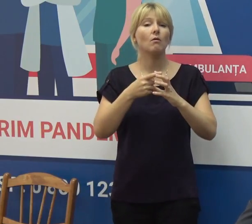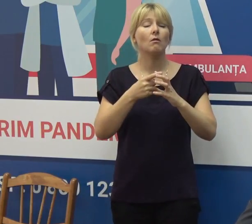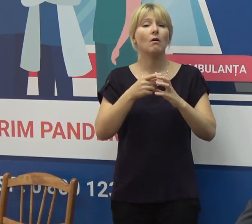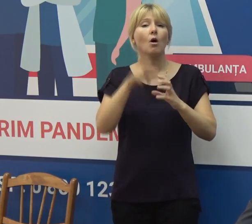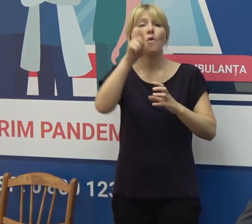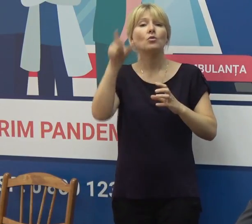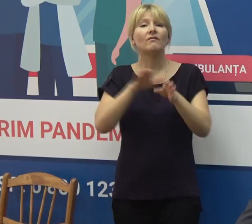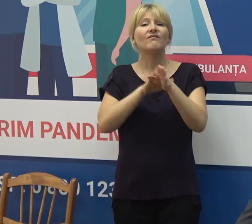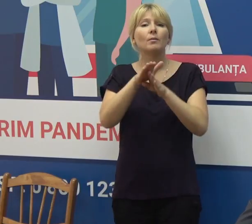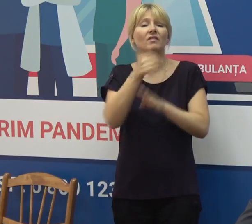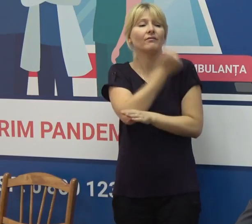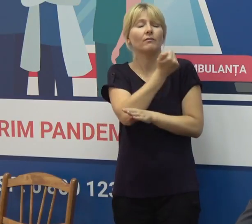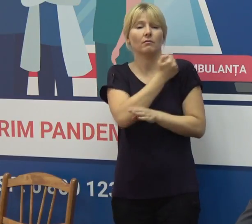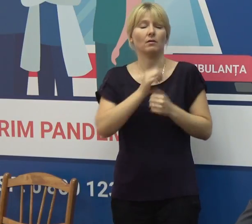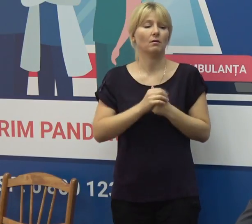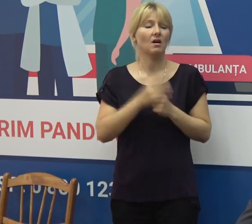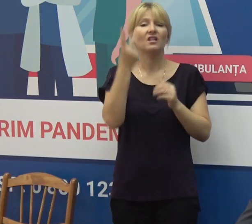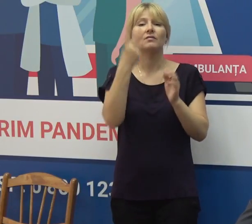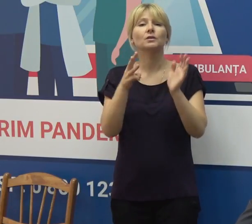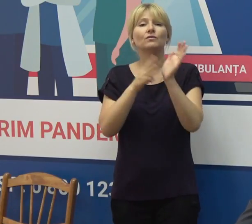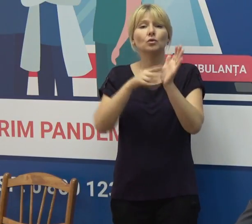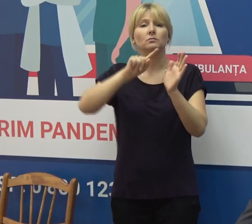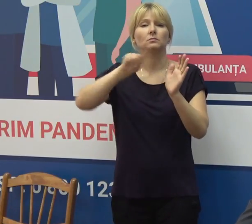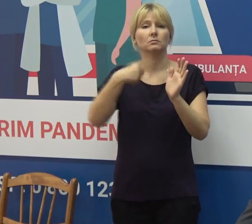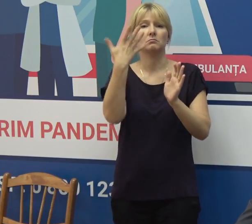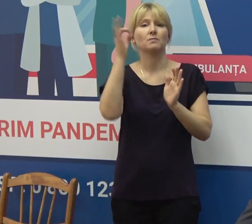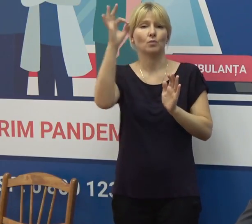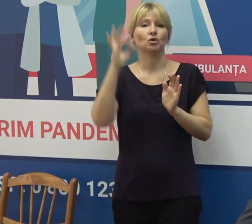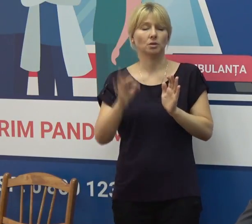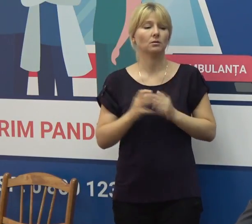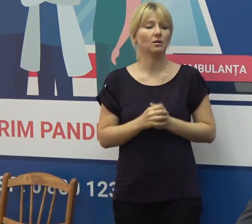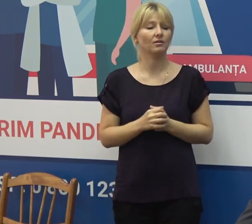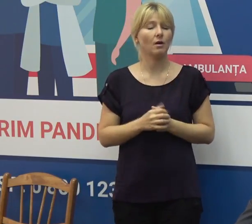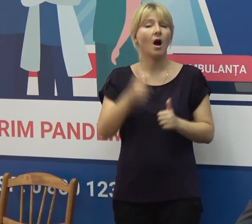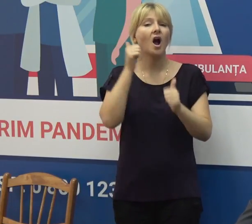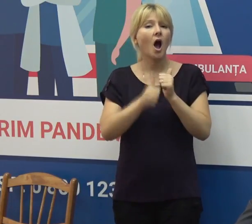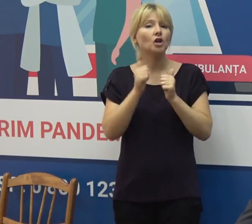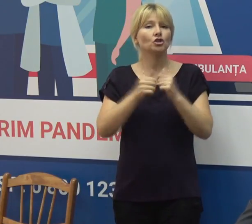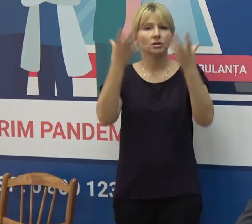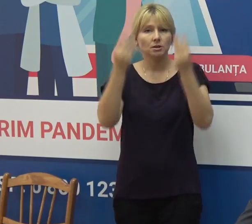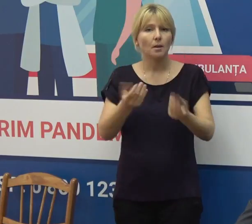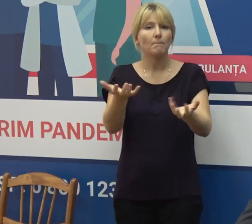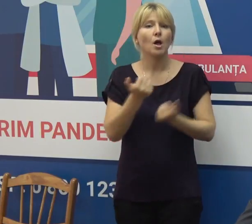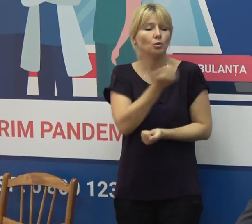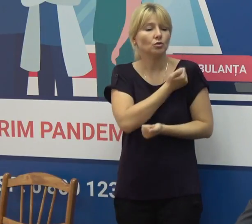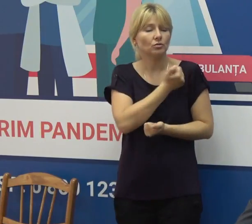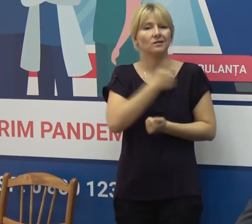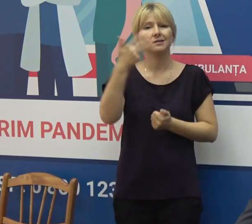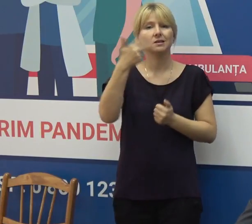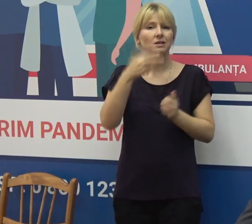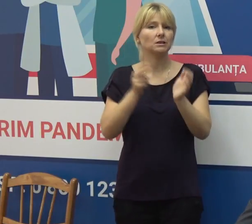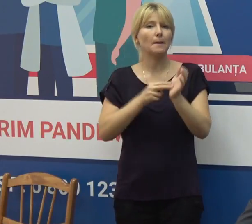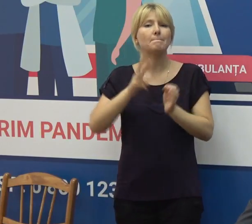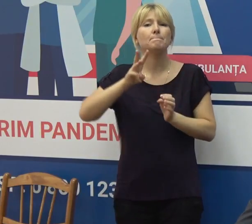cu vaccin constituie 28,5%, zilnic sunt administrate mai mult de 37